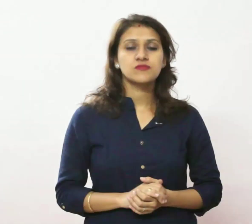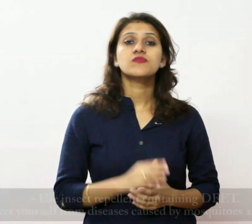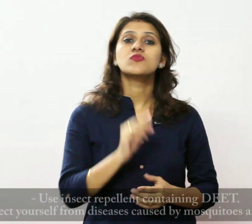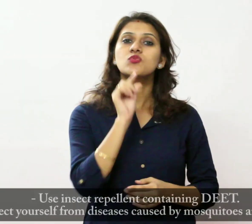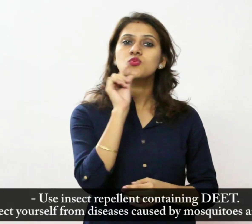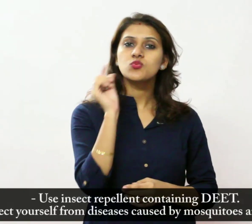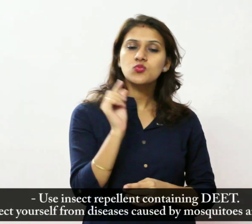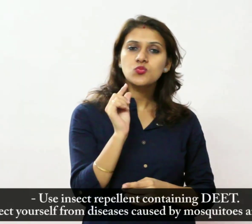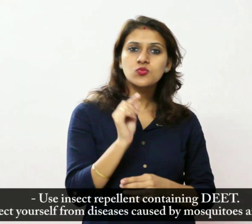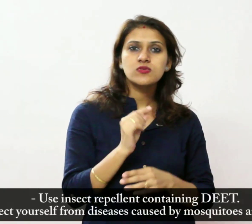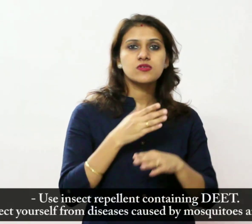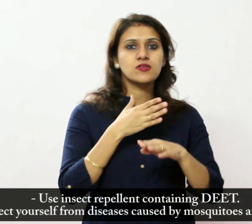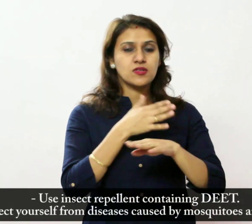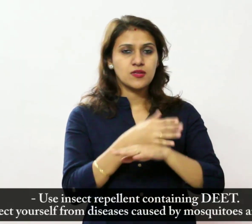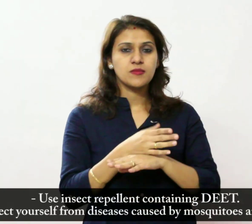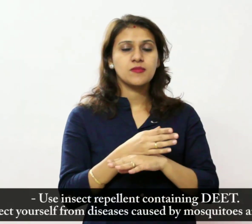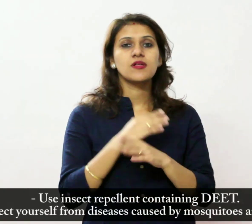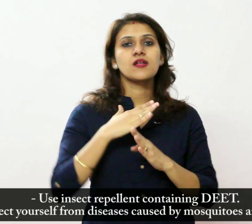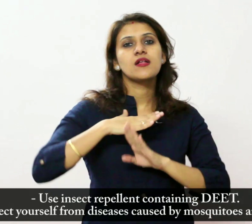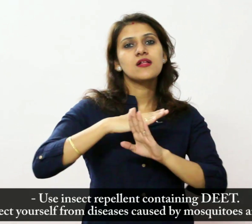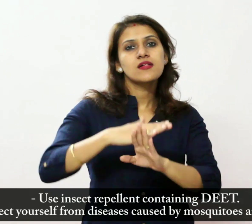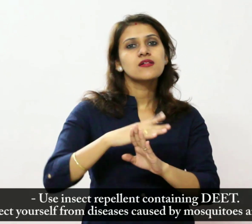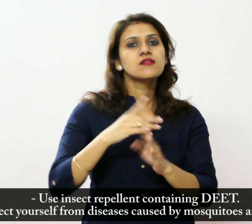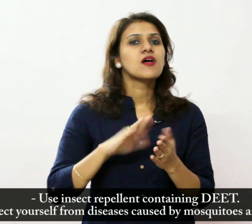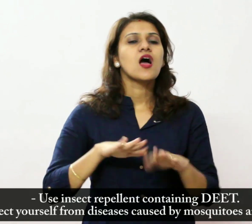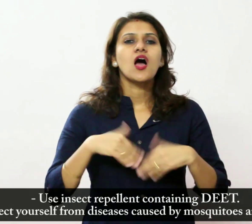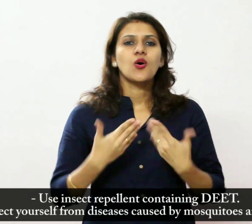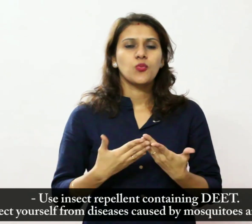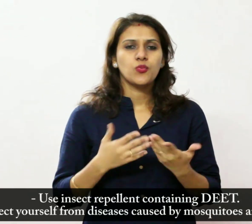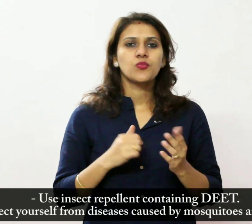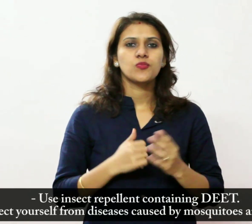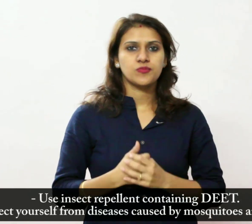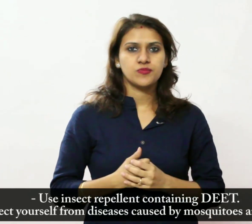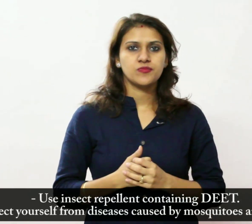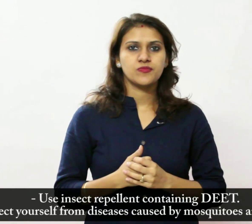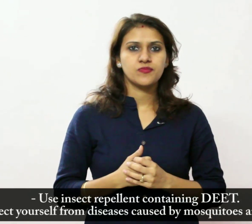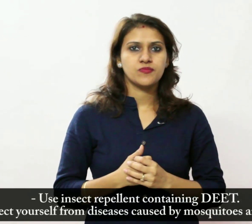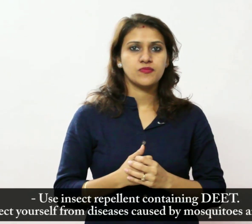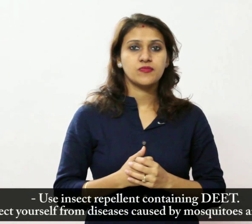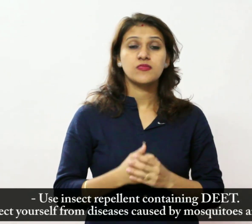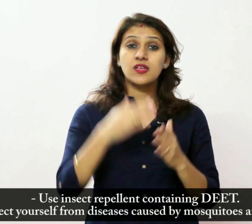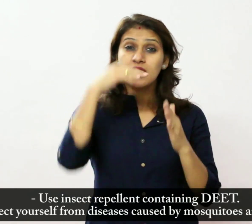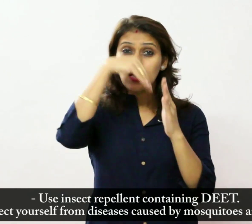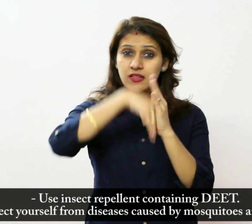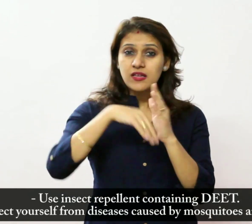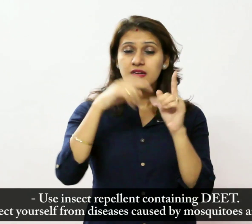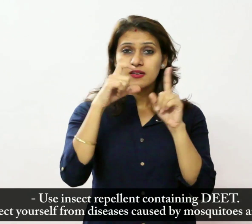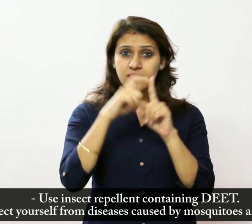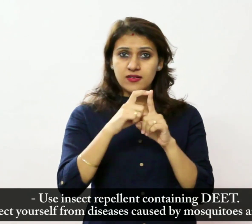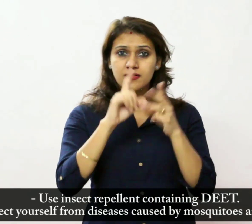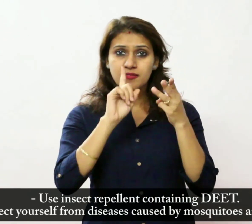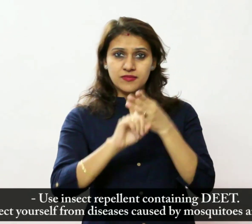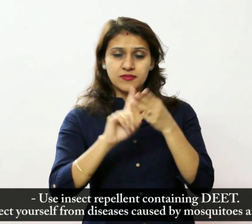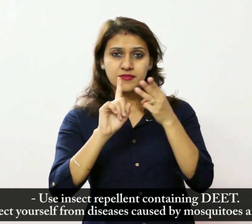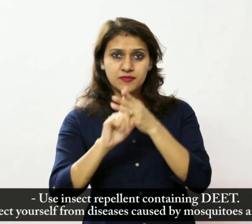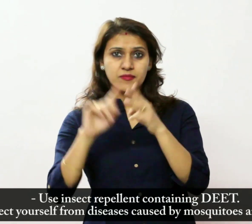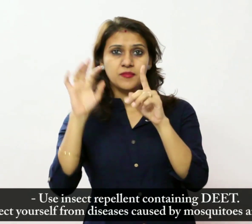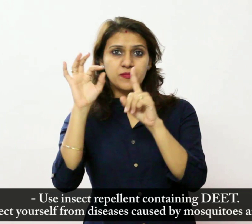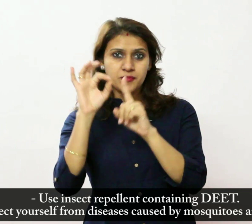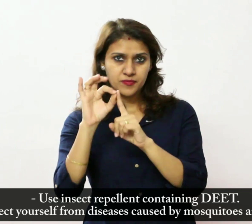DEFT युक्त कीट विकर्षक का उप्योग करे मचरों और टिक से होने वाली बिमारियों